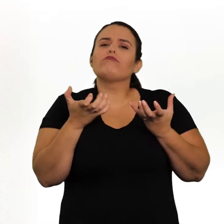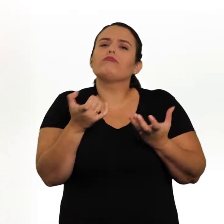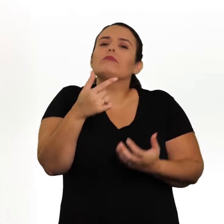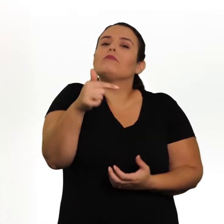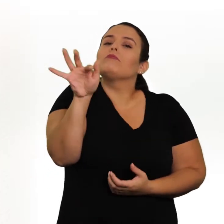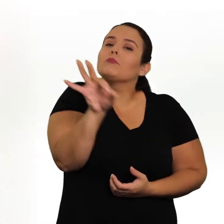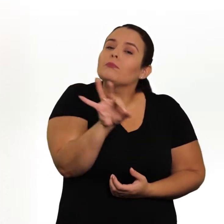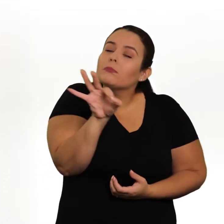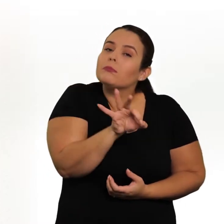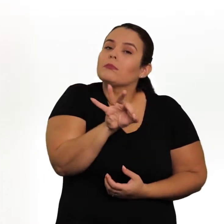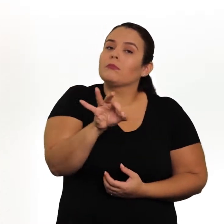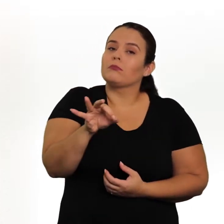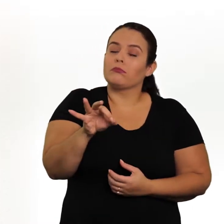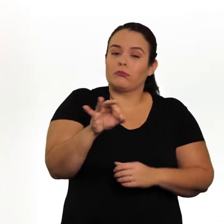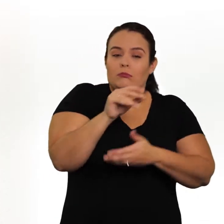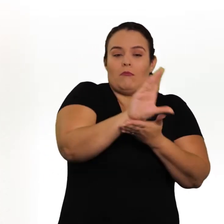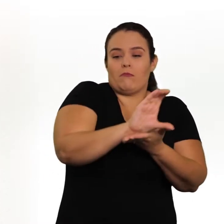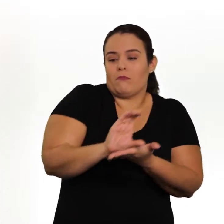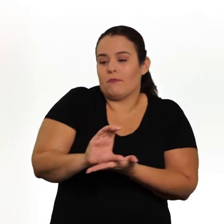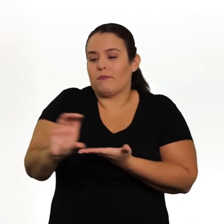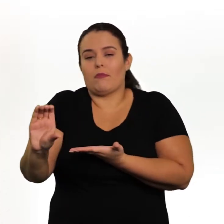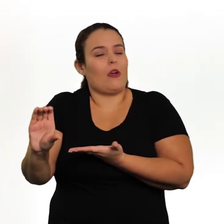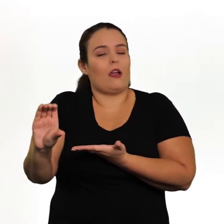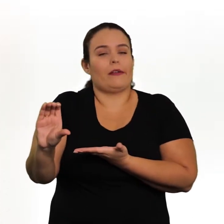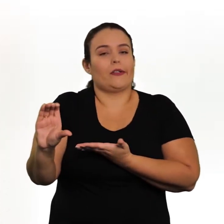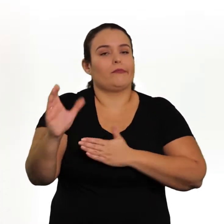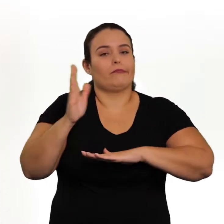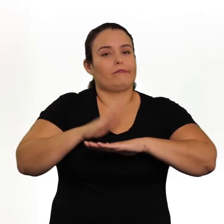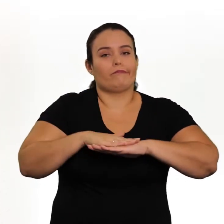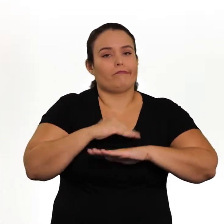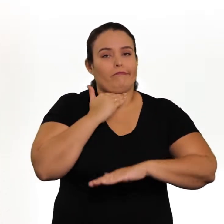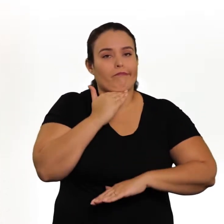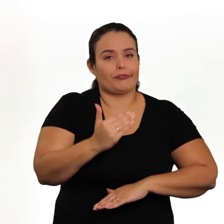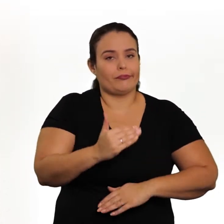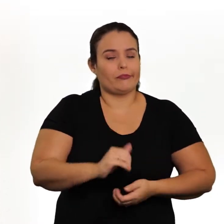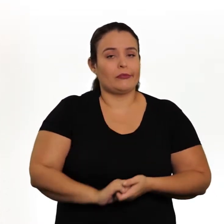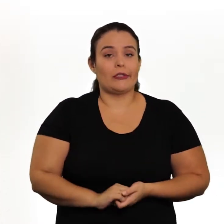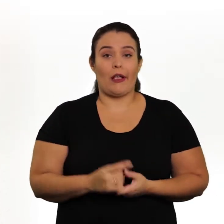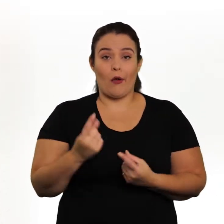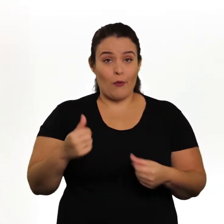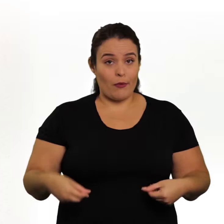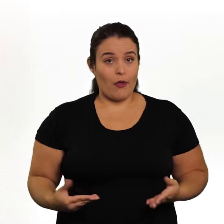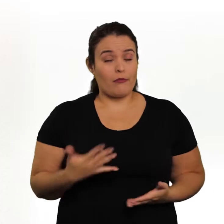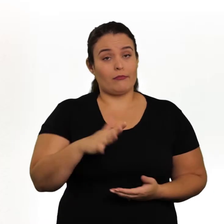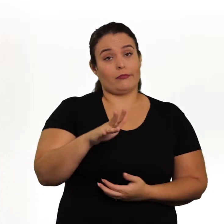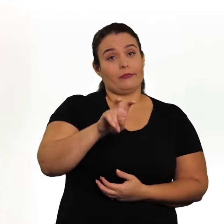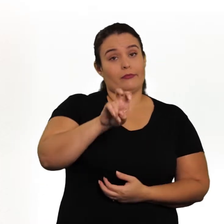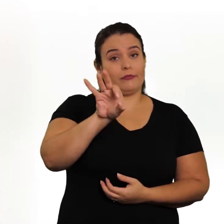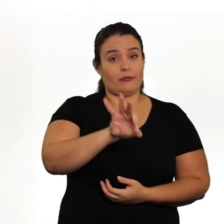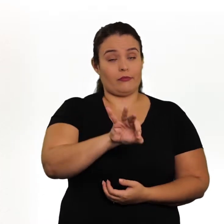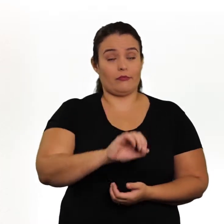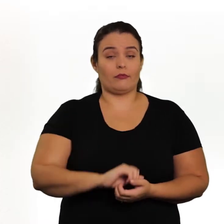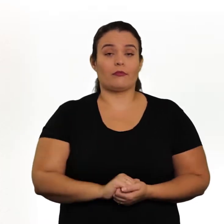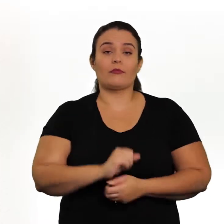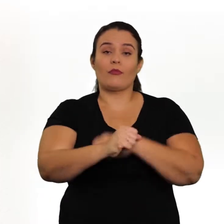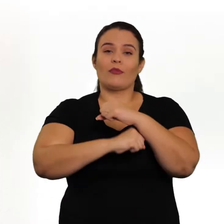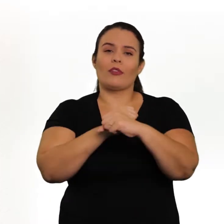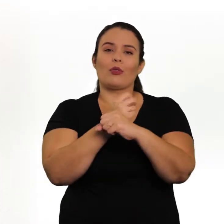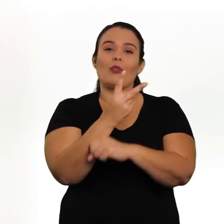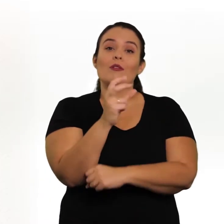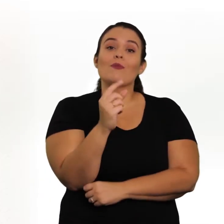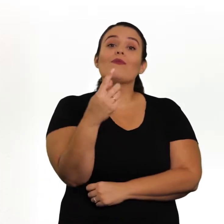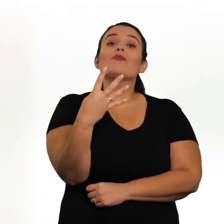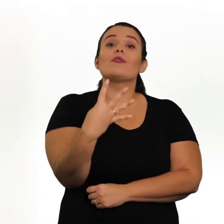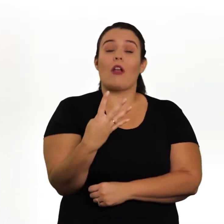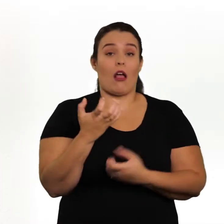PNE previu uma destinação de 7% do PIB para educação, o que não foi feito, já que os gastos estão em torno de 5%.